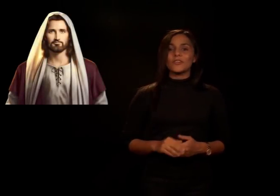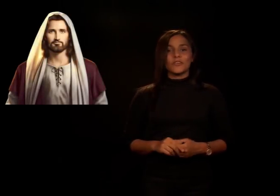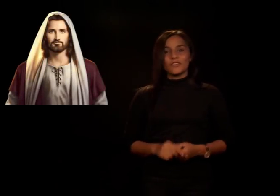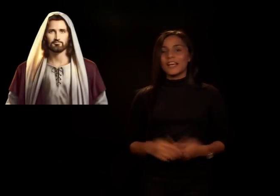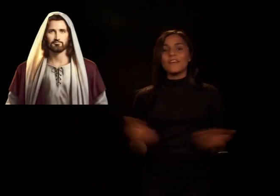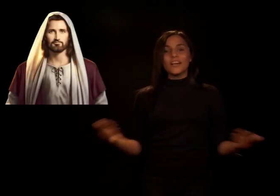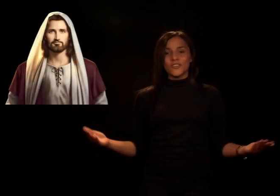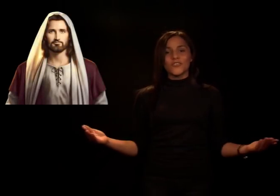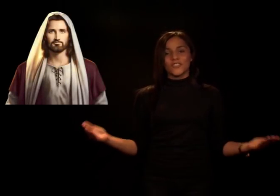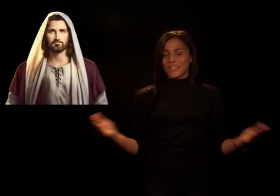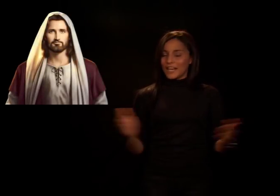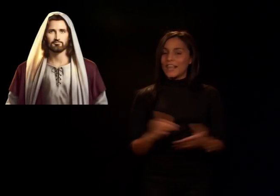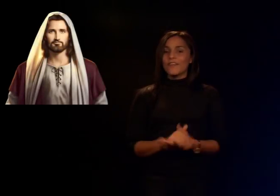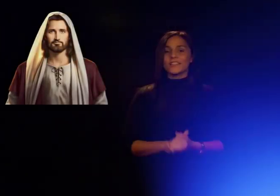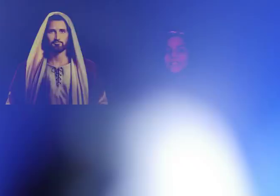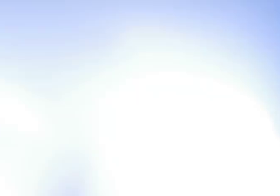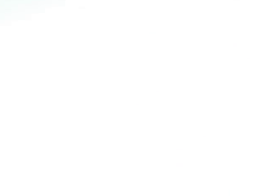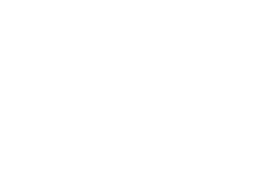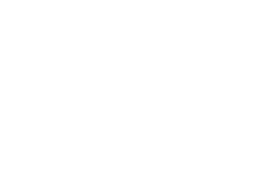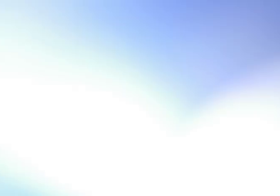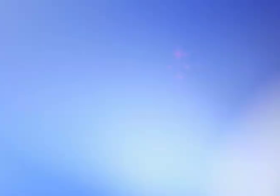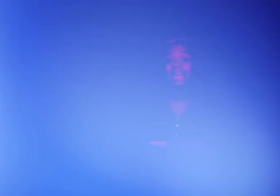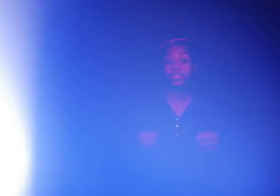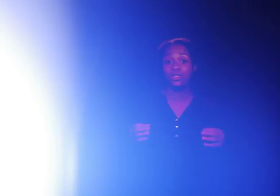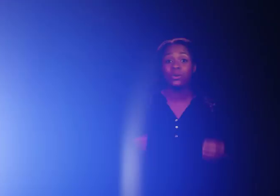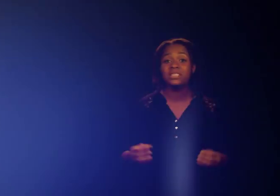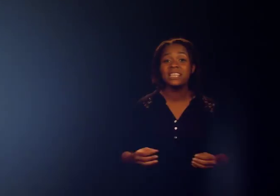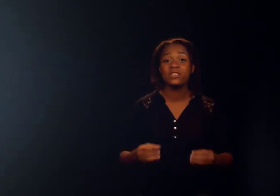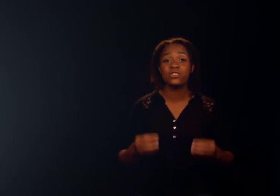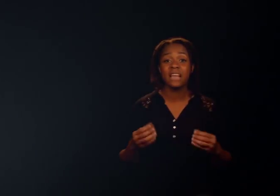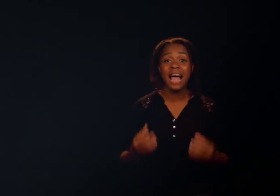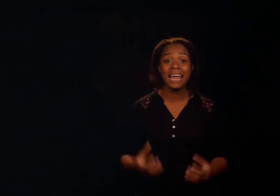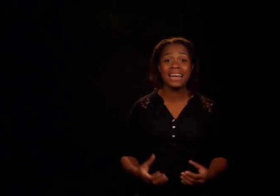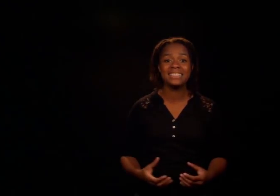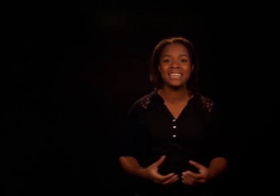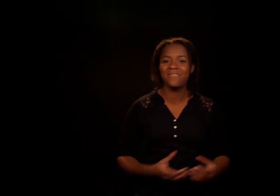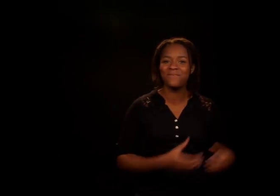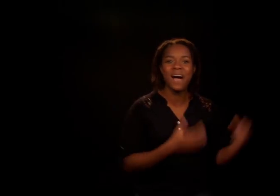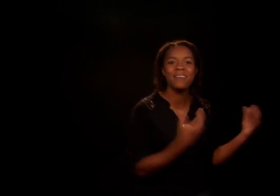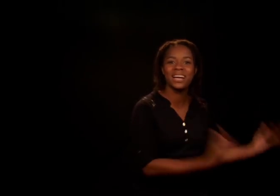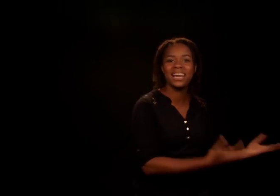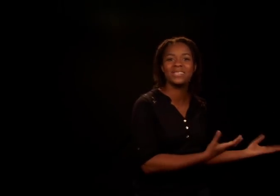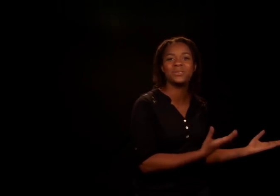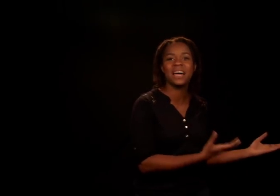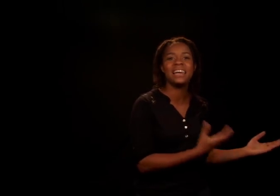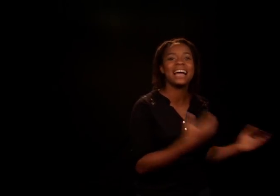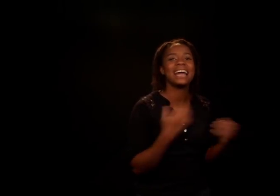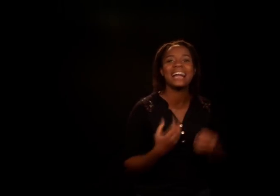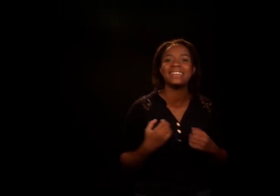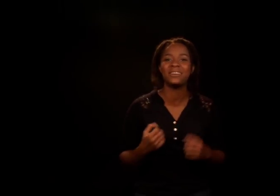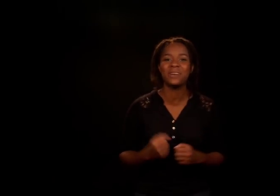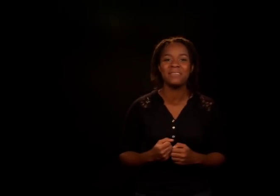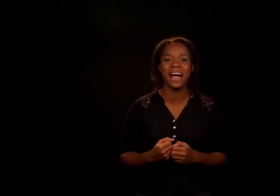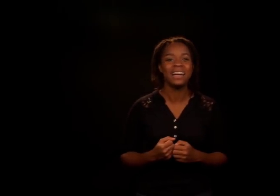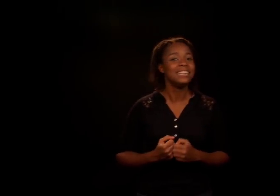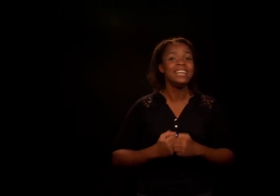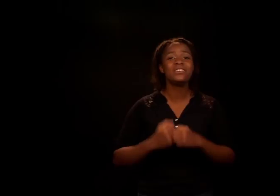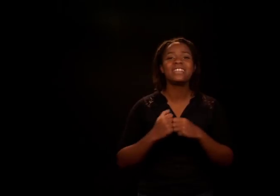glorificaban a Dios en alabanza, Entonces los ángeles llevaban a la ciudad la grata nueva y los